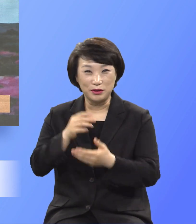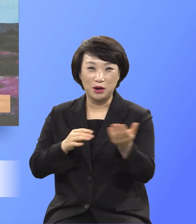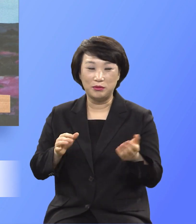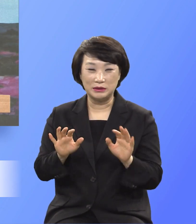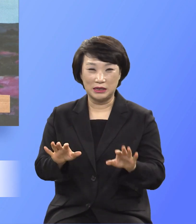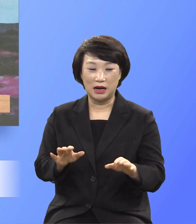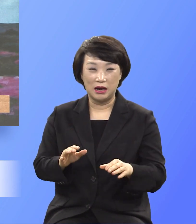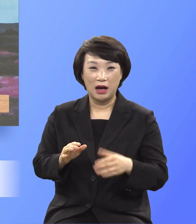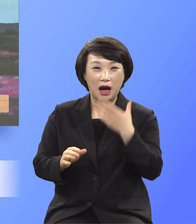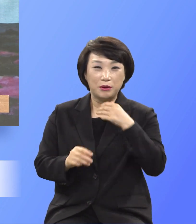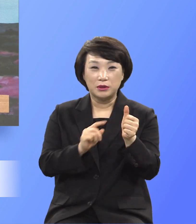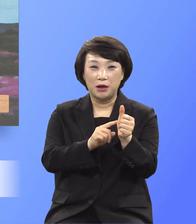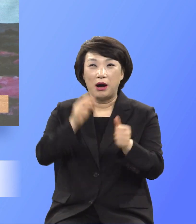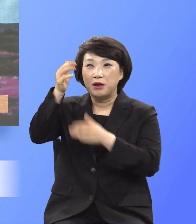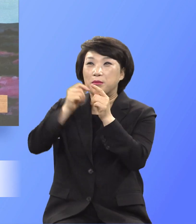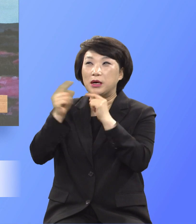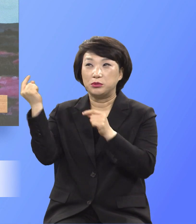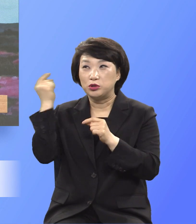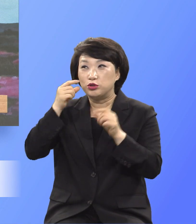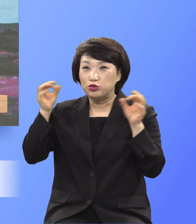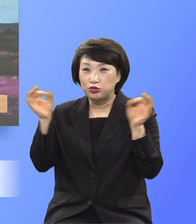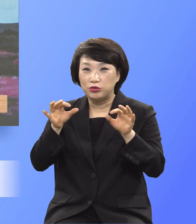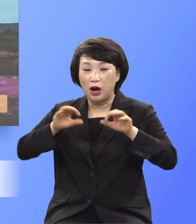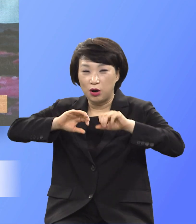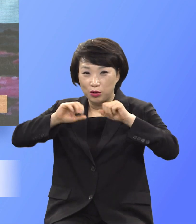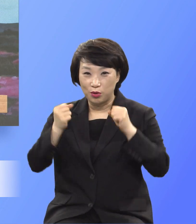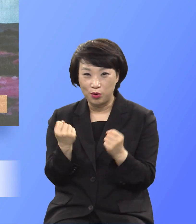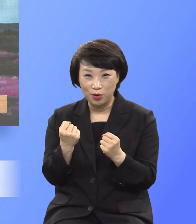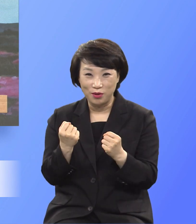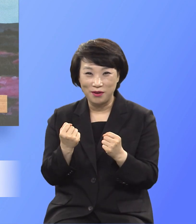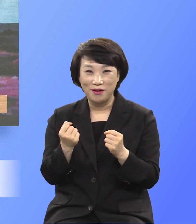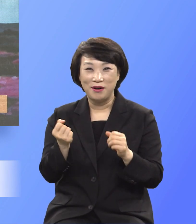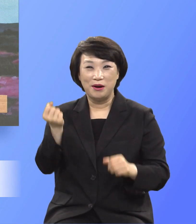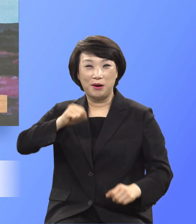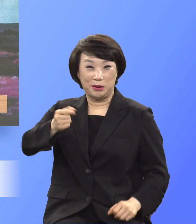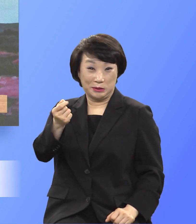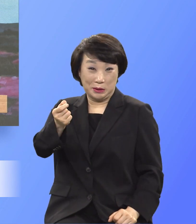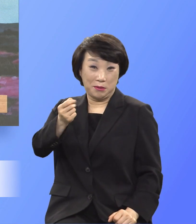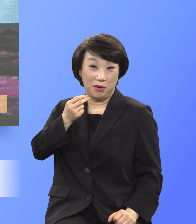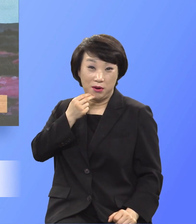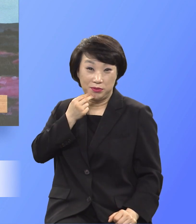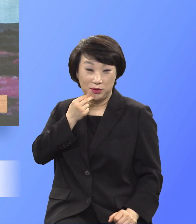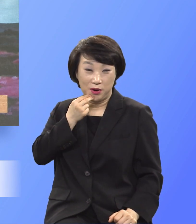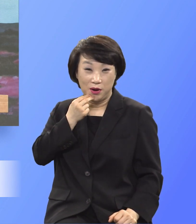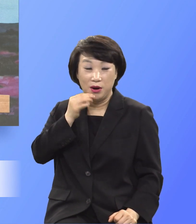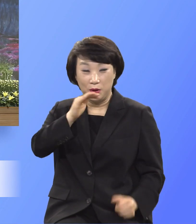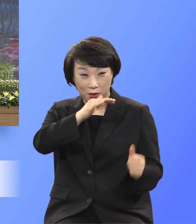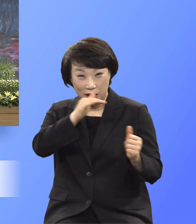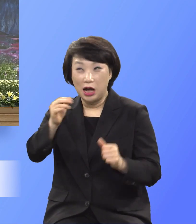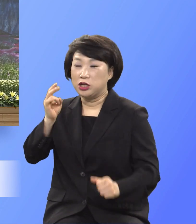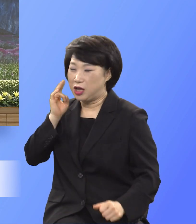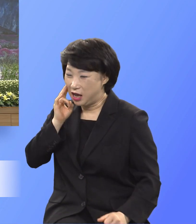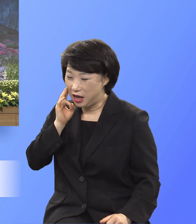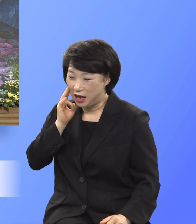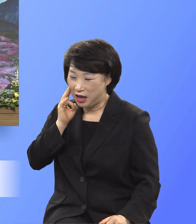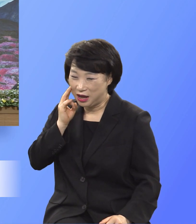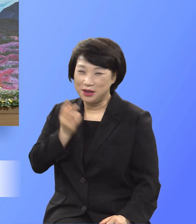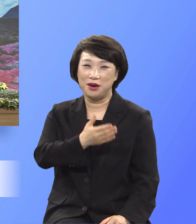순간에 감히 고요컬 수 없어. 감히 고요컬 수 없어. 오라면 내 자석처럼 끌려가는 거예요.